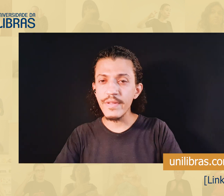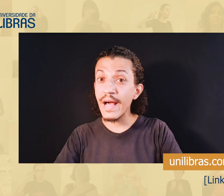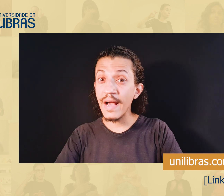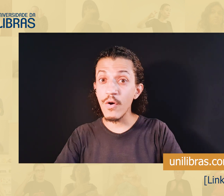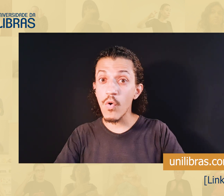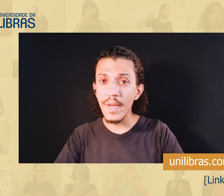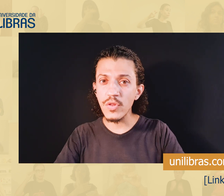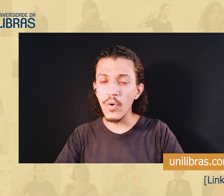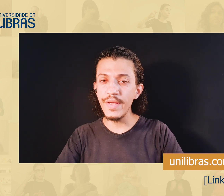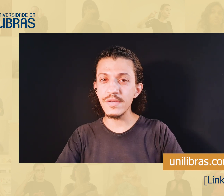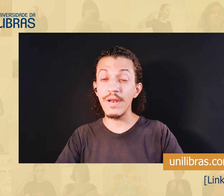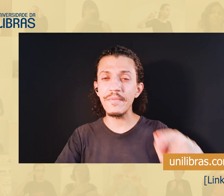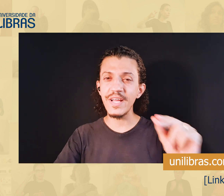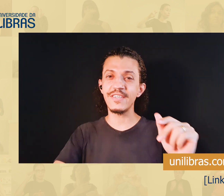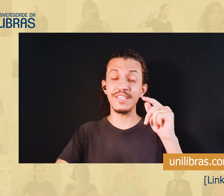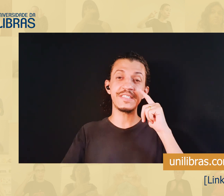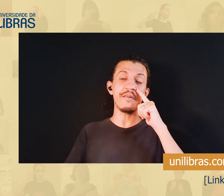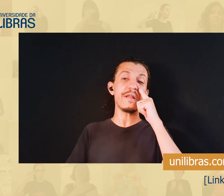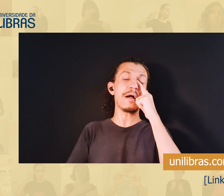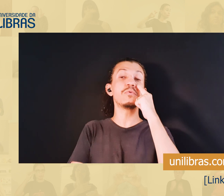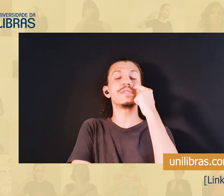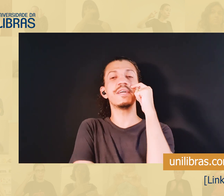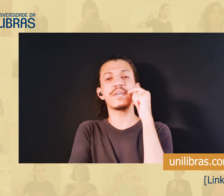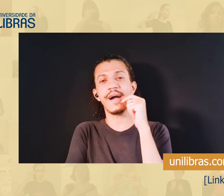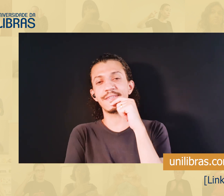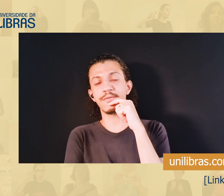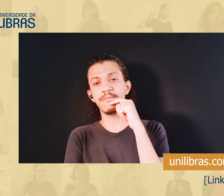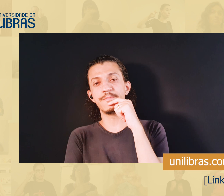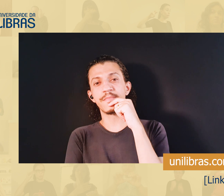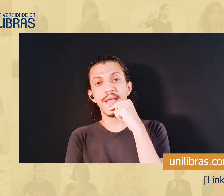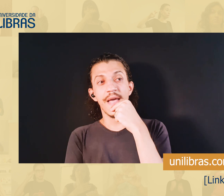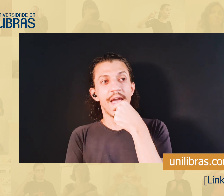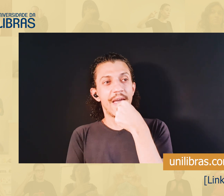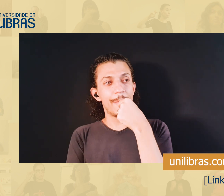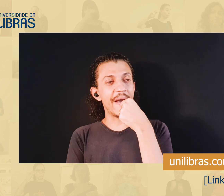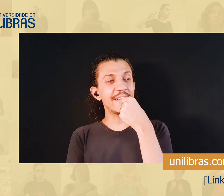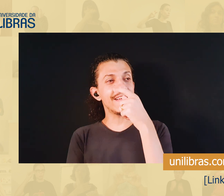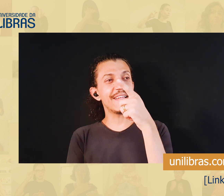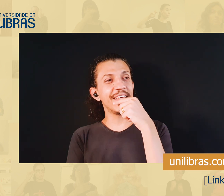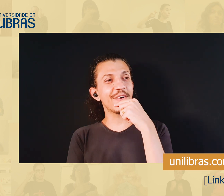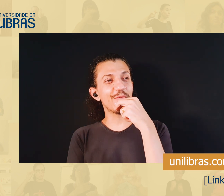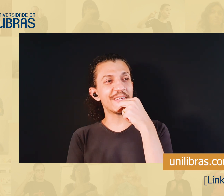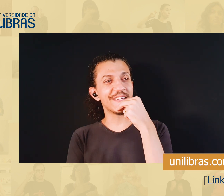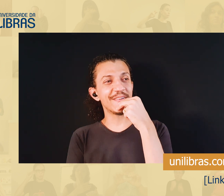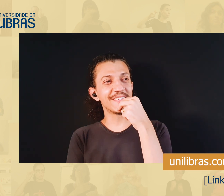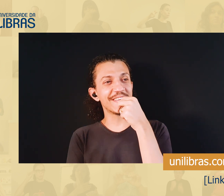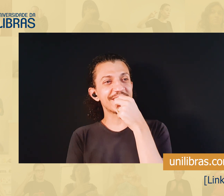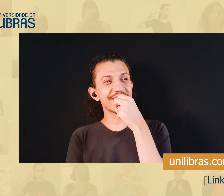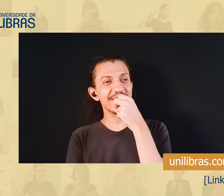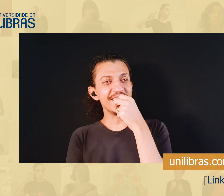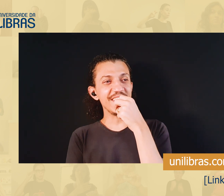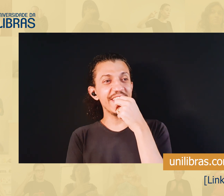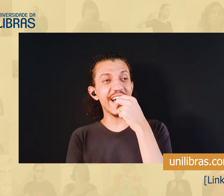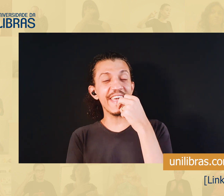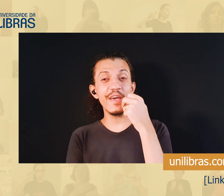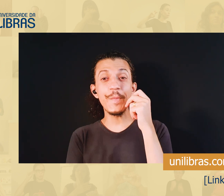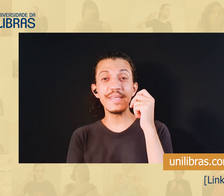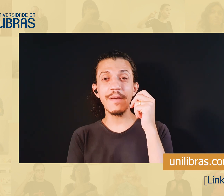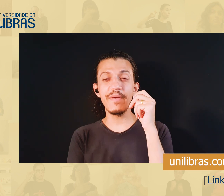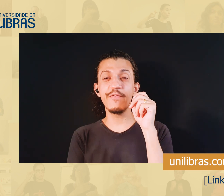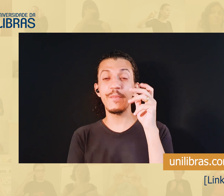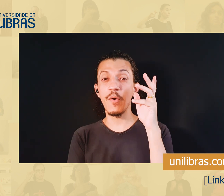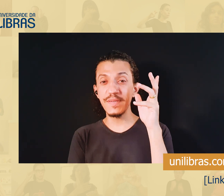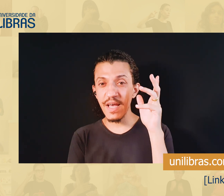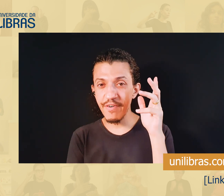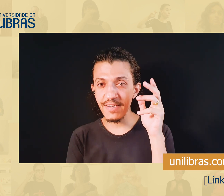E aí, quando a Raquel comentou isso, eu lembro, gente, a gente estava na cozinha de casa, perto da geladeira, conversando assim. E aí,